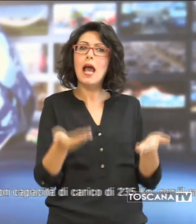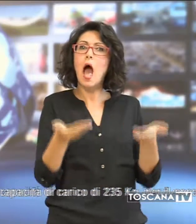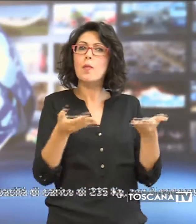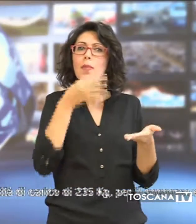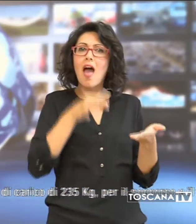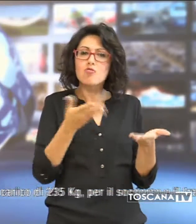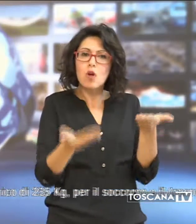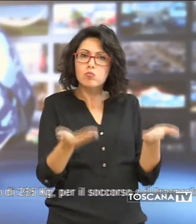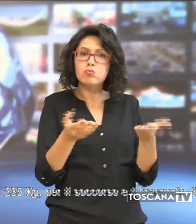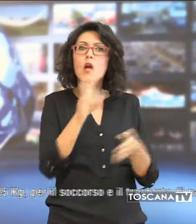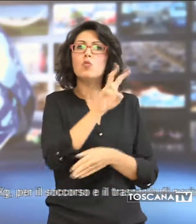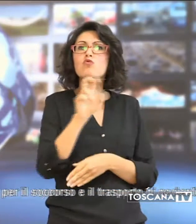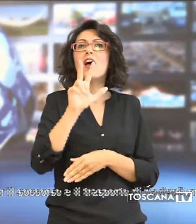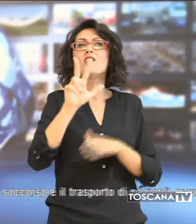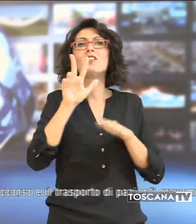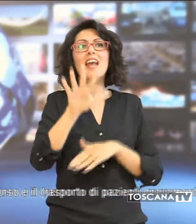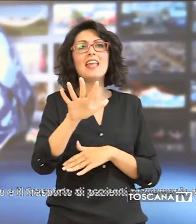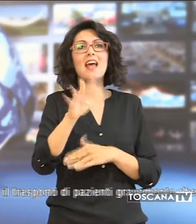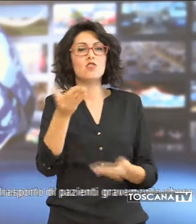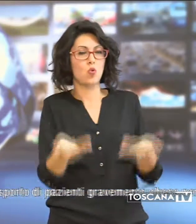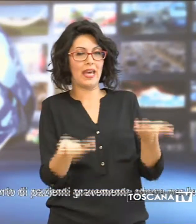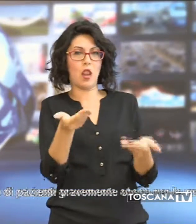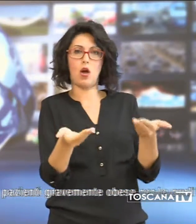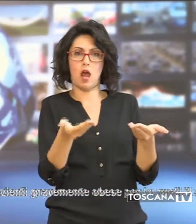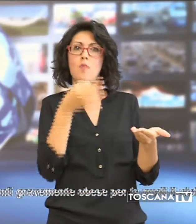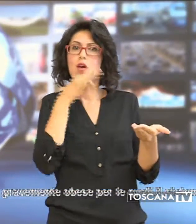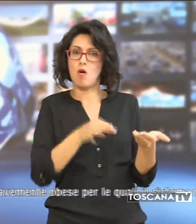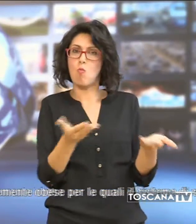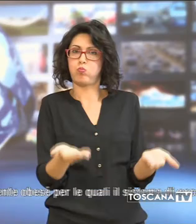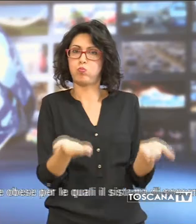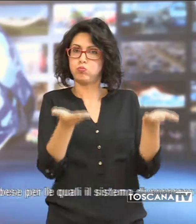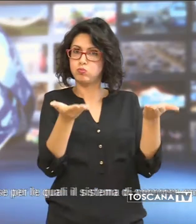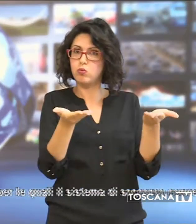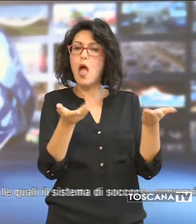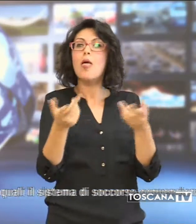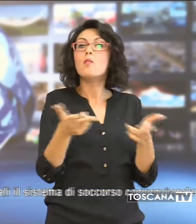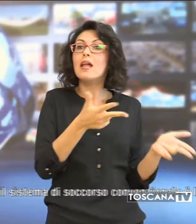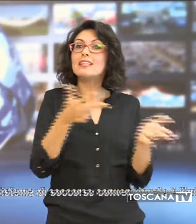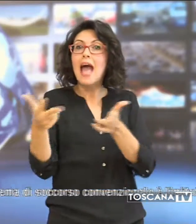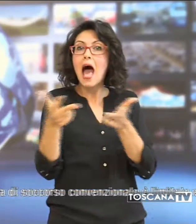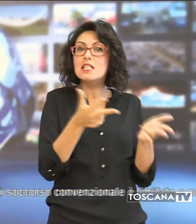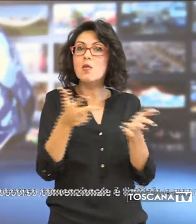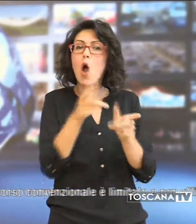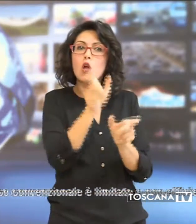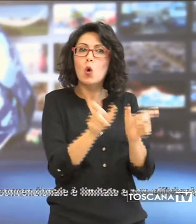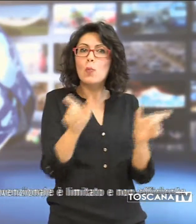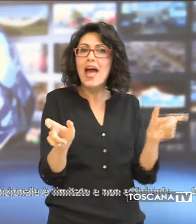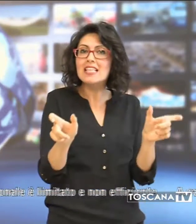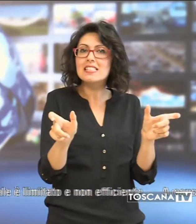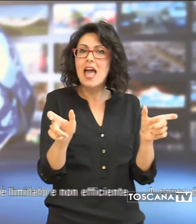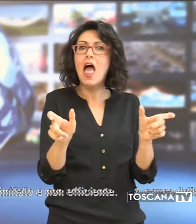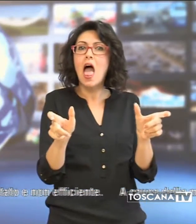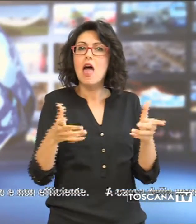235 kg per il soccorso e il trasporto di pazienti gravemente